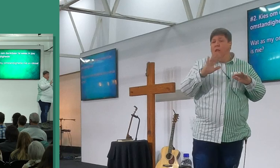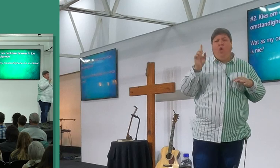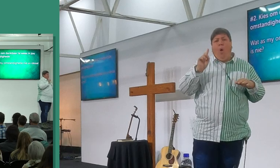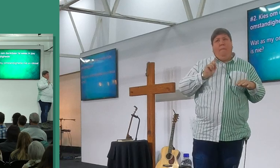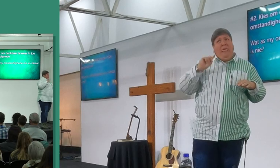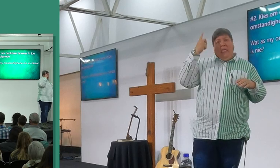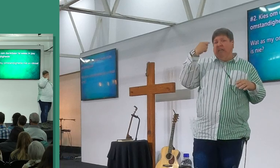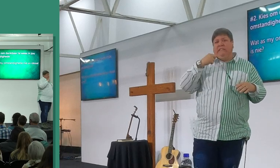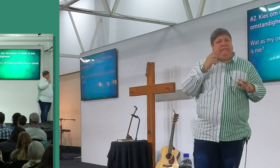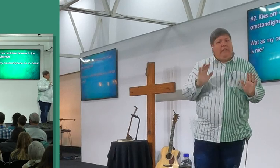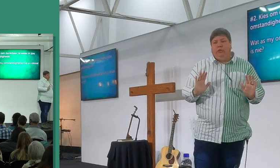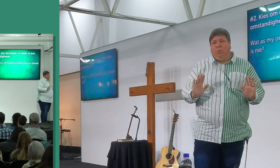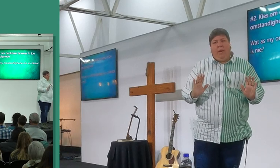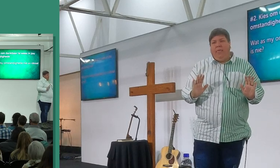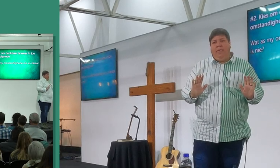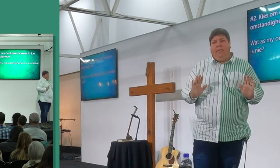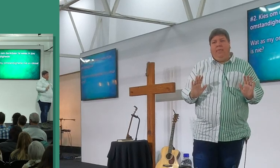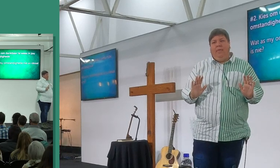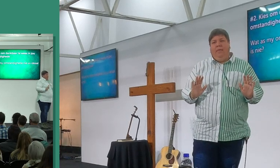het nie, maar omdat ek een paar,